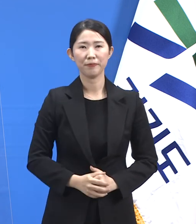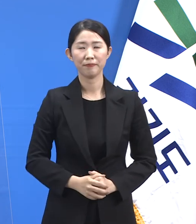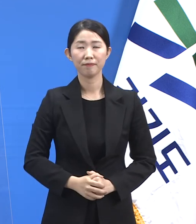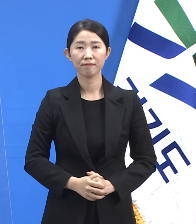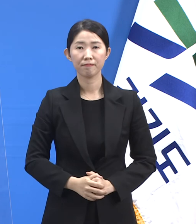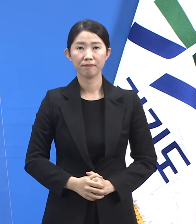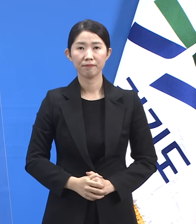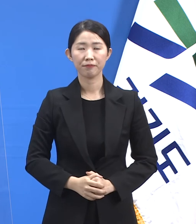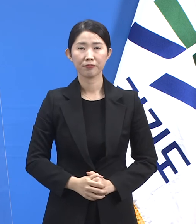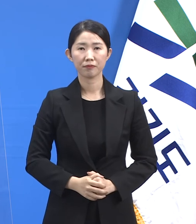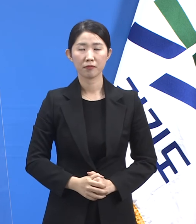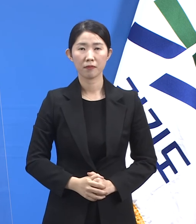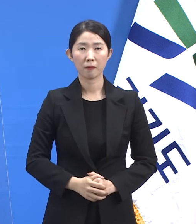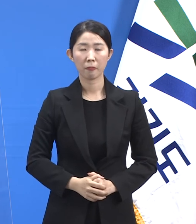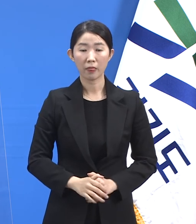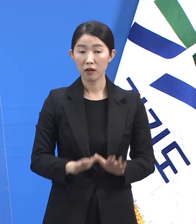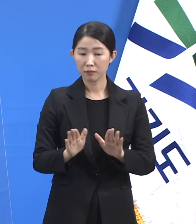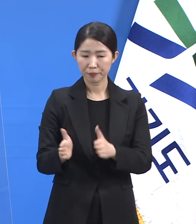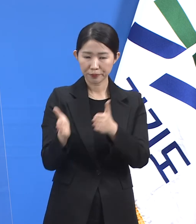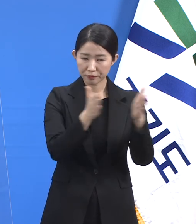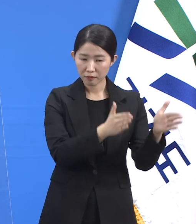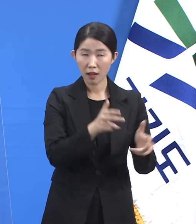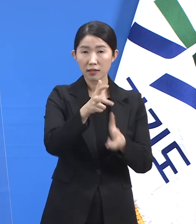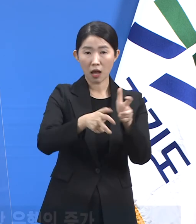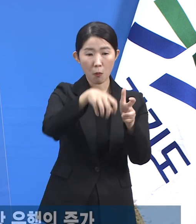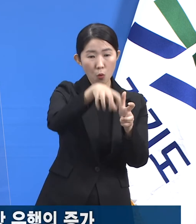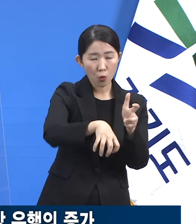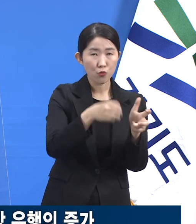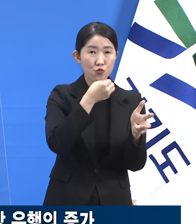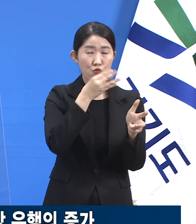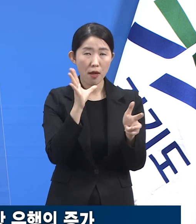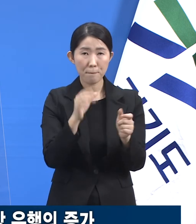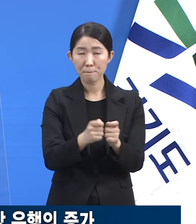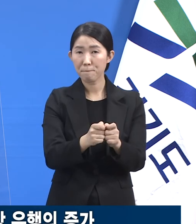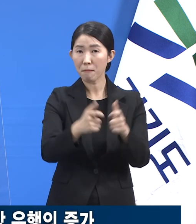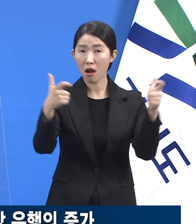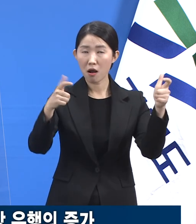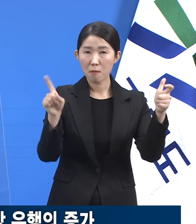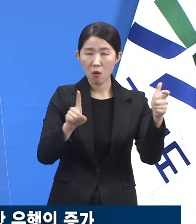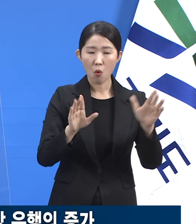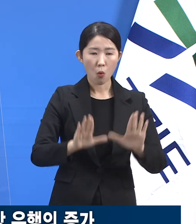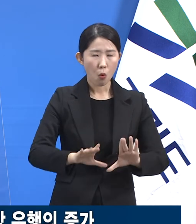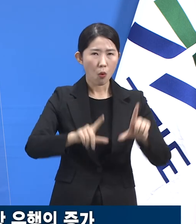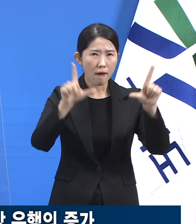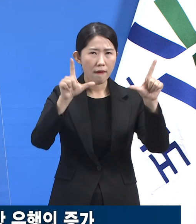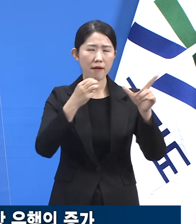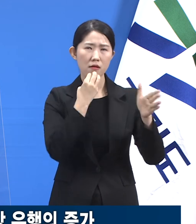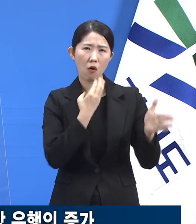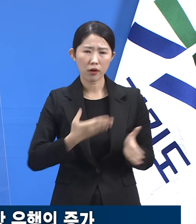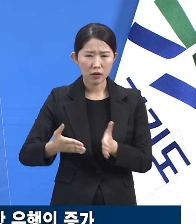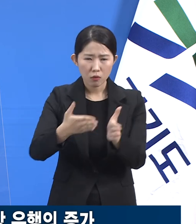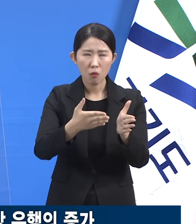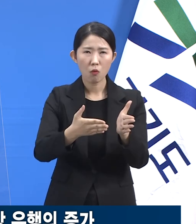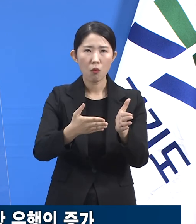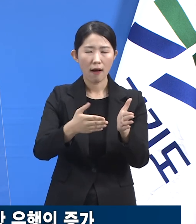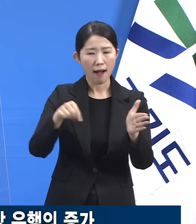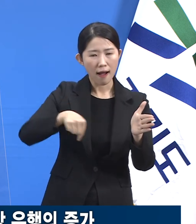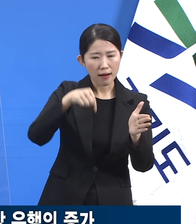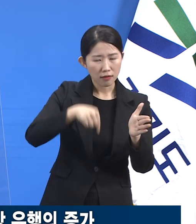사업장 유행의 증가는 올해 1분기 경기도 코로나 유행의 가장 큰 특징입니다.